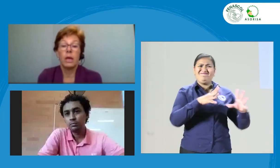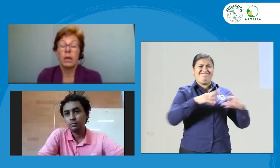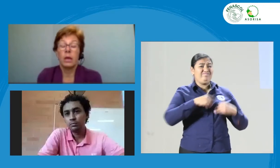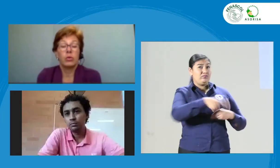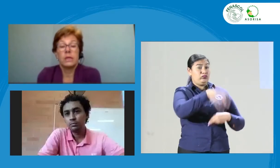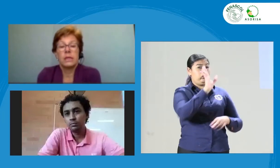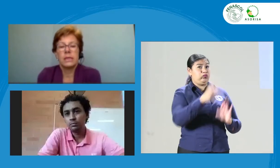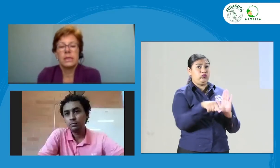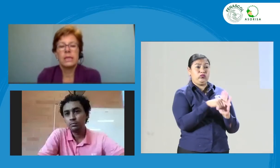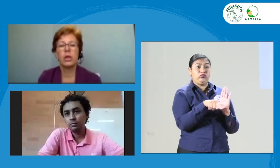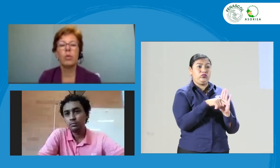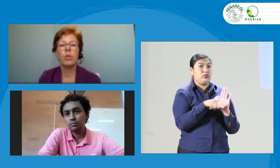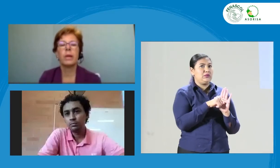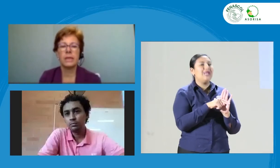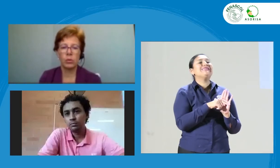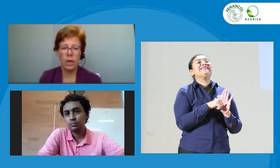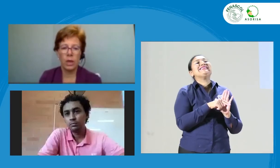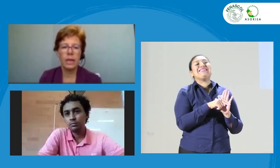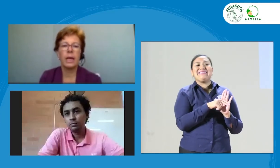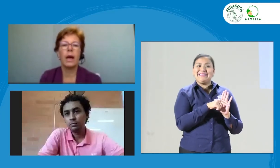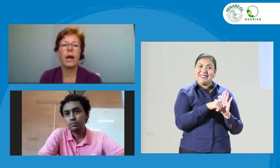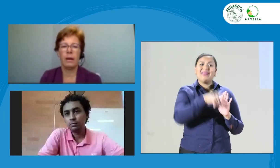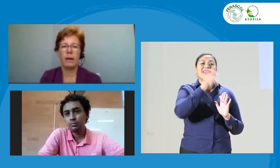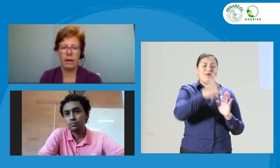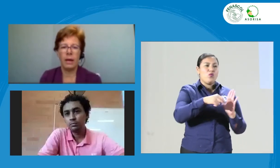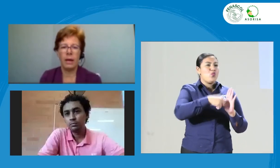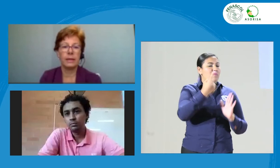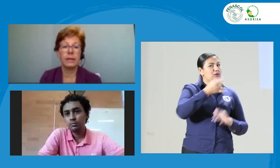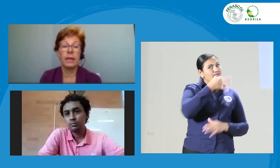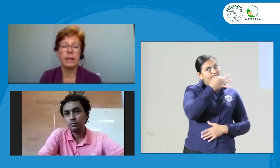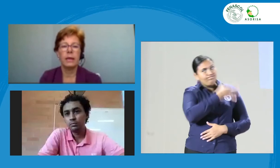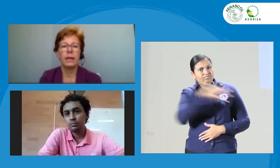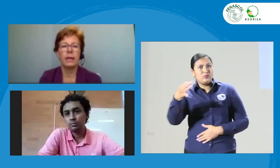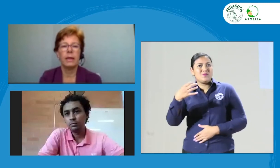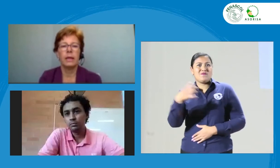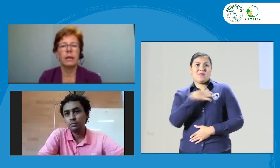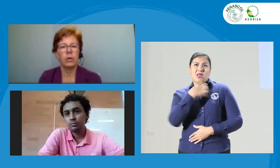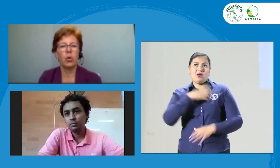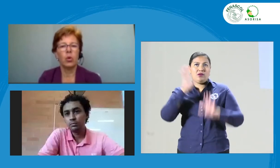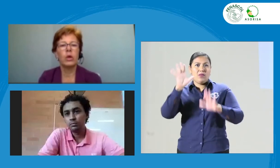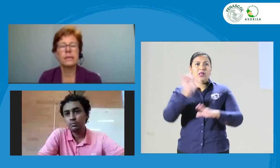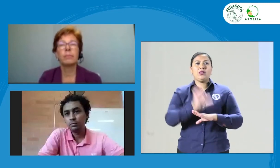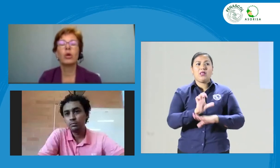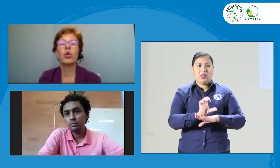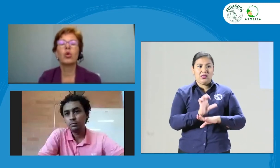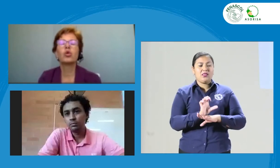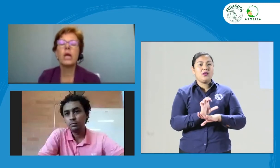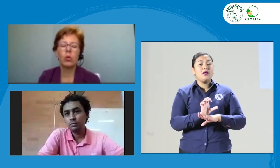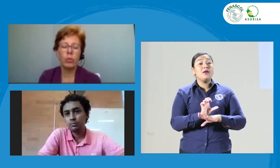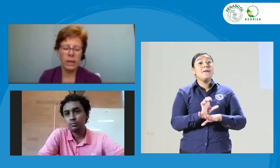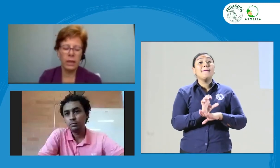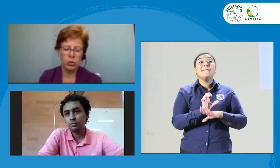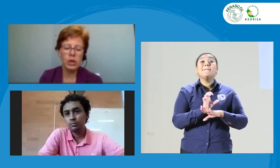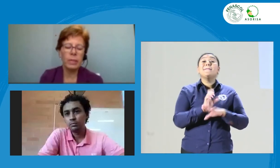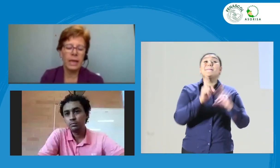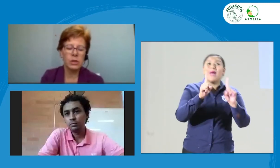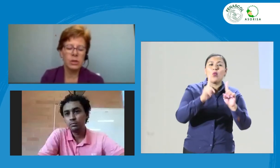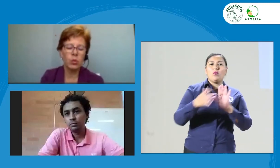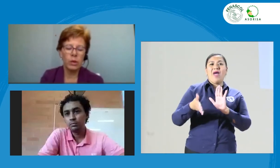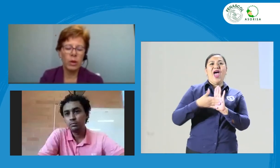negativa. Pues si es necesario, pasar una queja a la entidad, pero con los argumentos. Y para